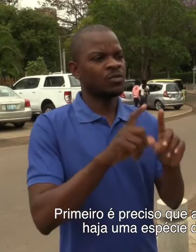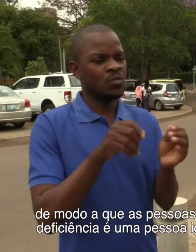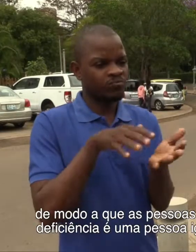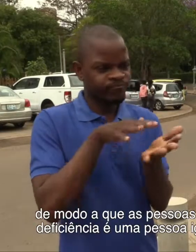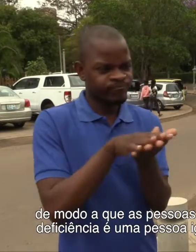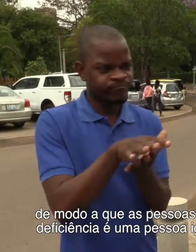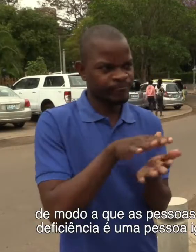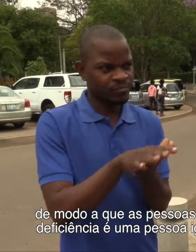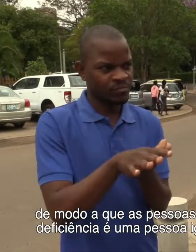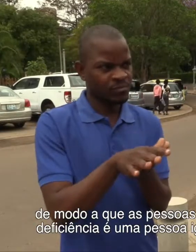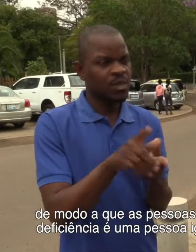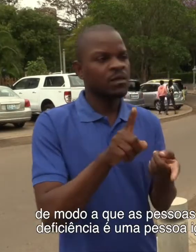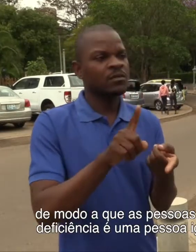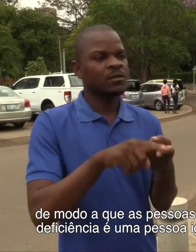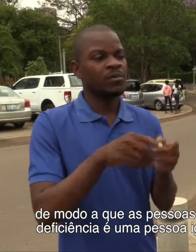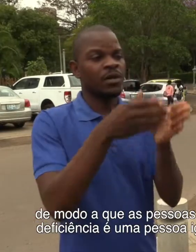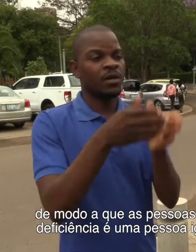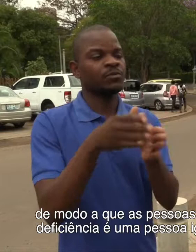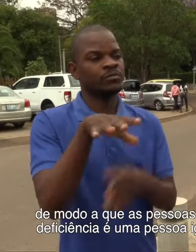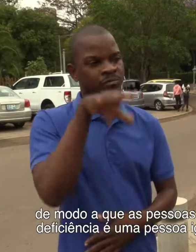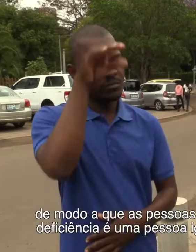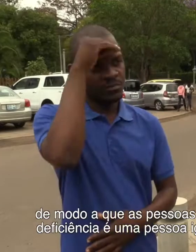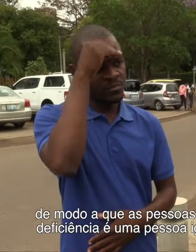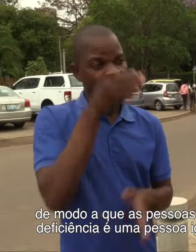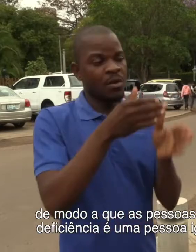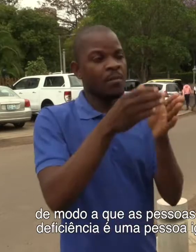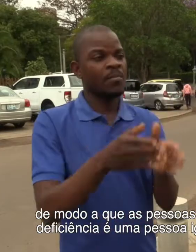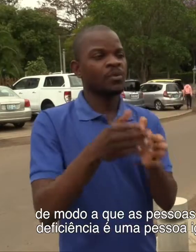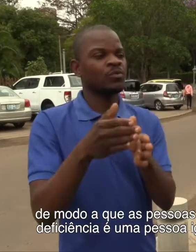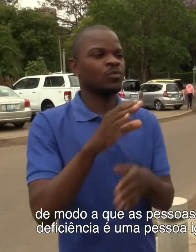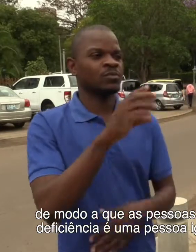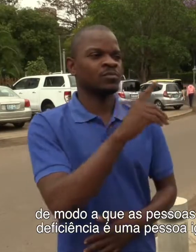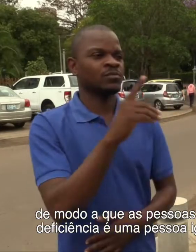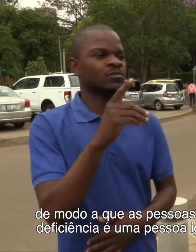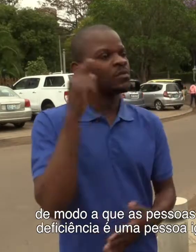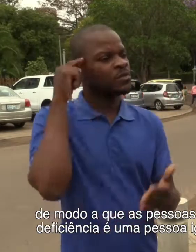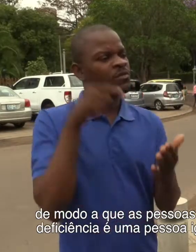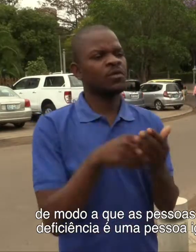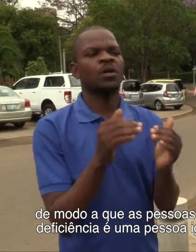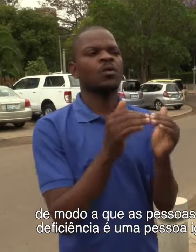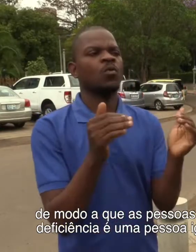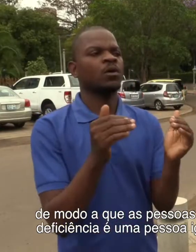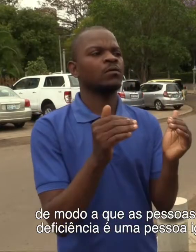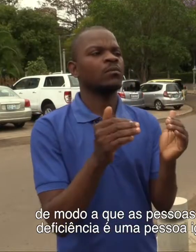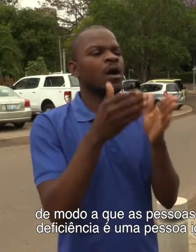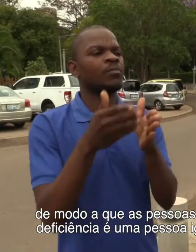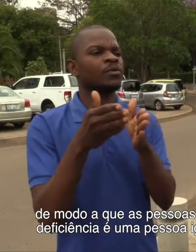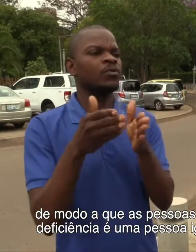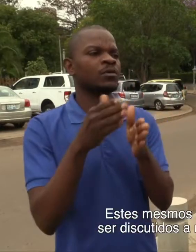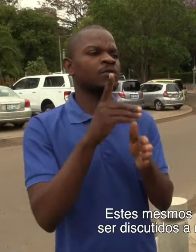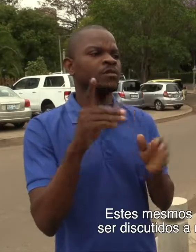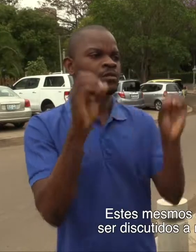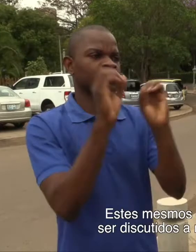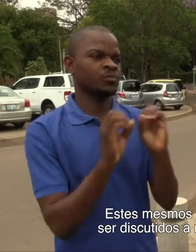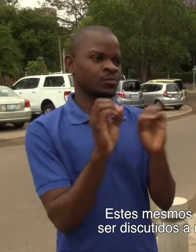de modo que as pessoas percebam que a pessoa com deficiência é uma pessoa igual como qualquer outra pessoa.